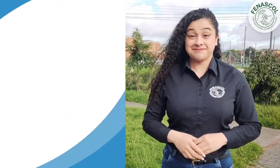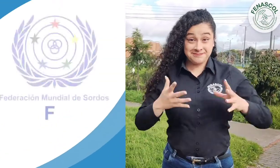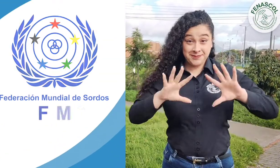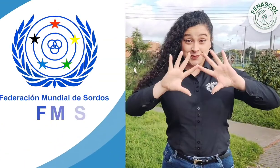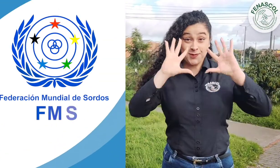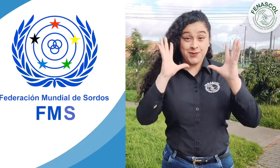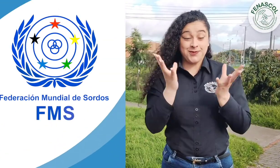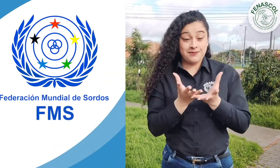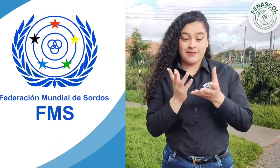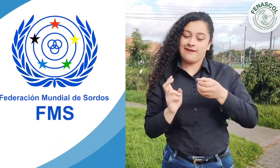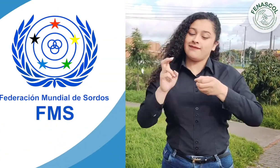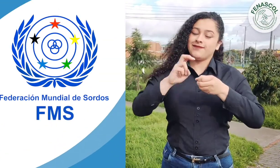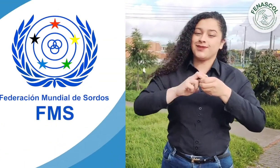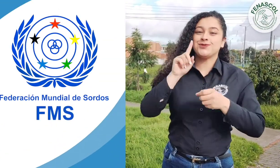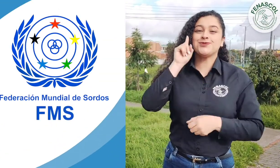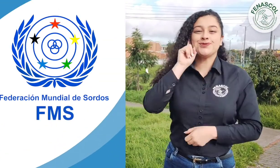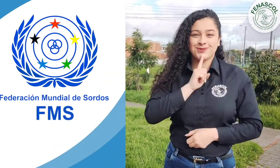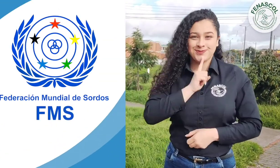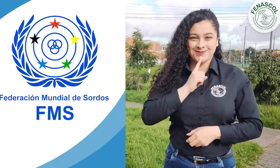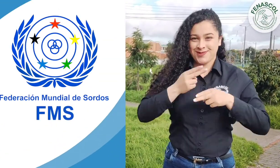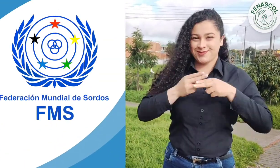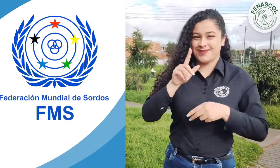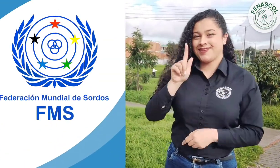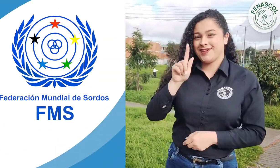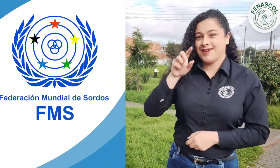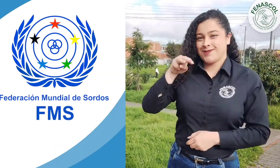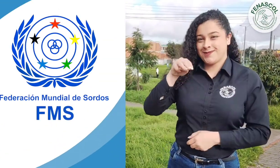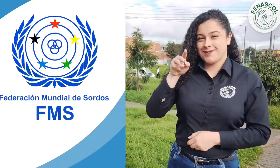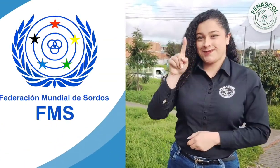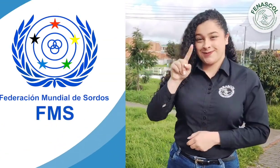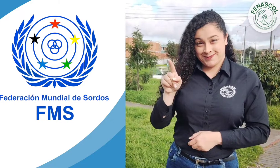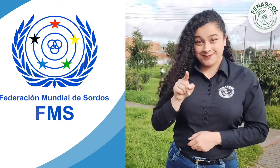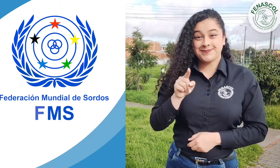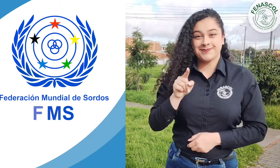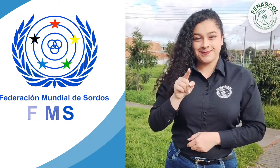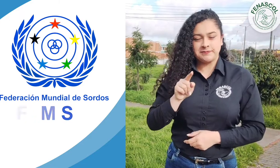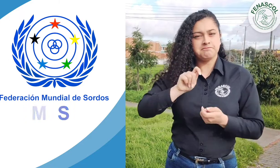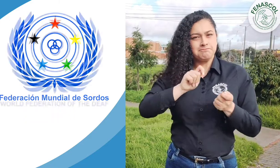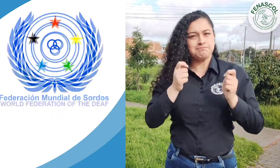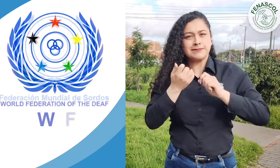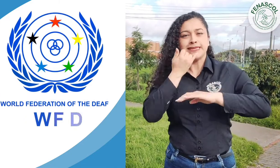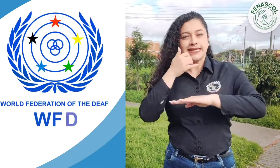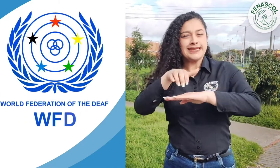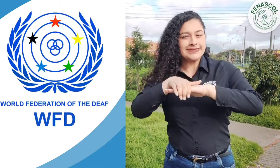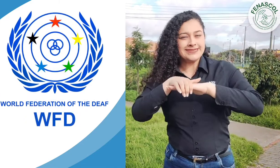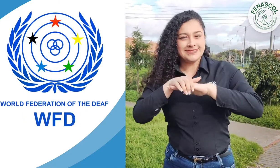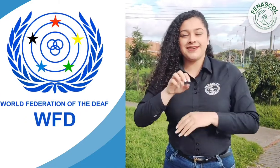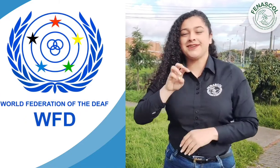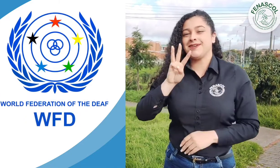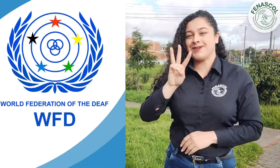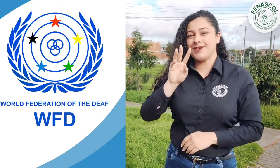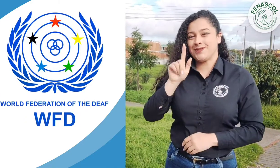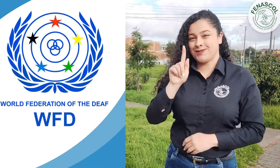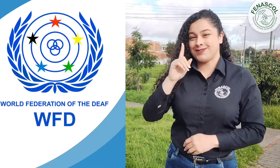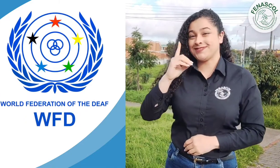La Federación Mundial de Sordos, FMS, más conocida por su sigla en inglés